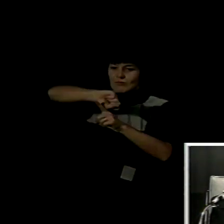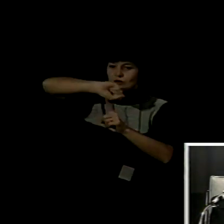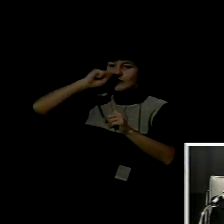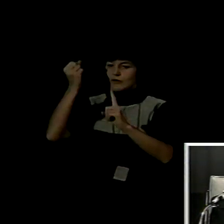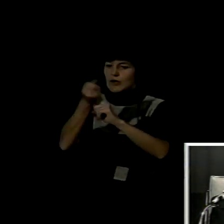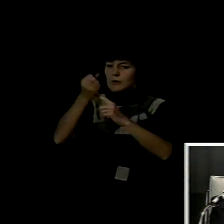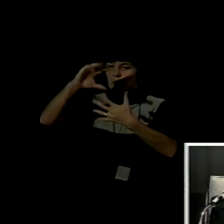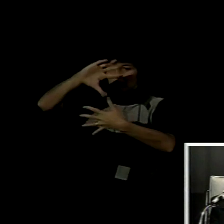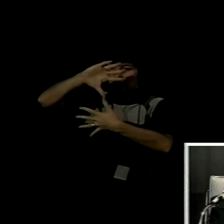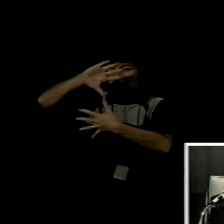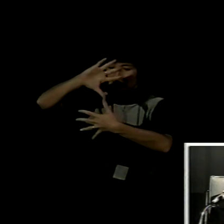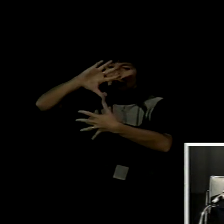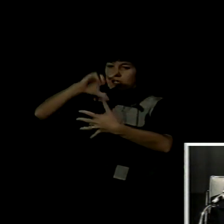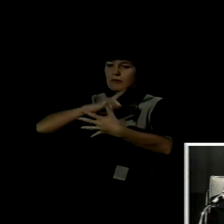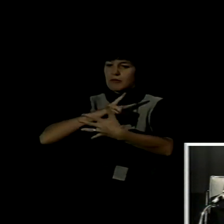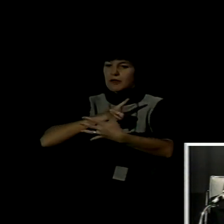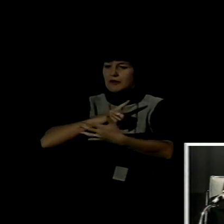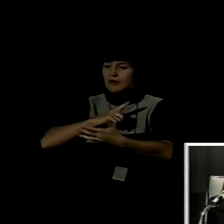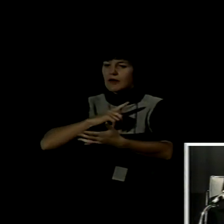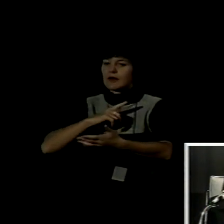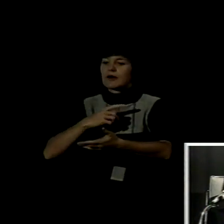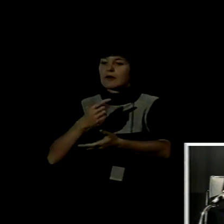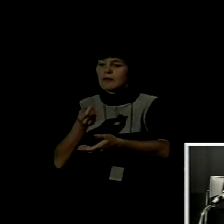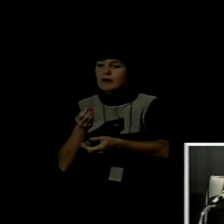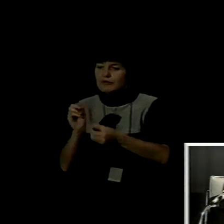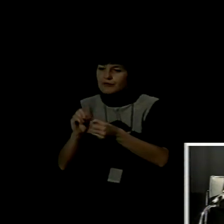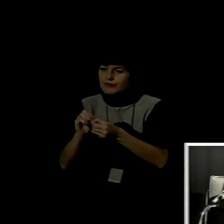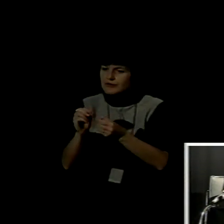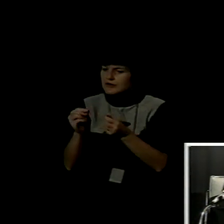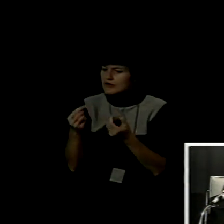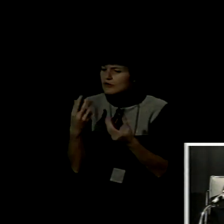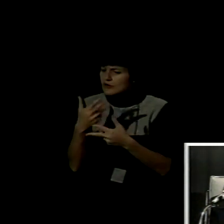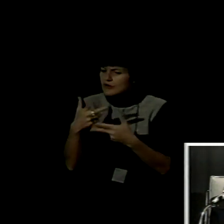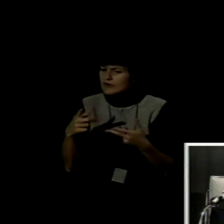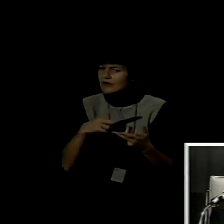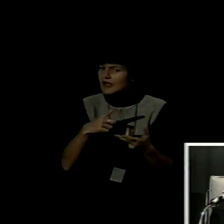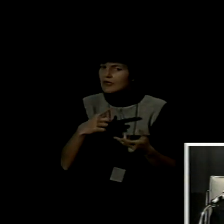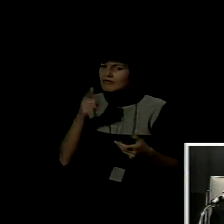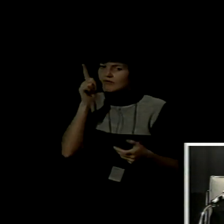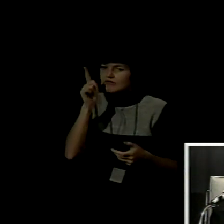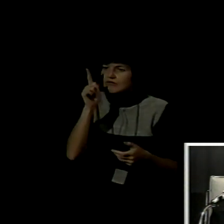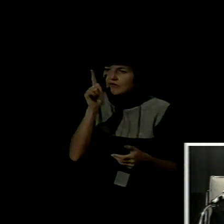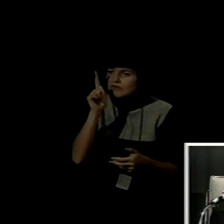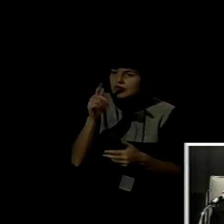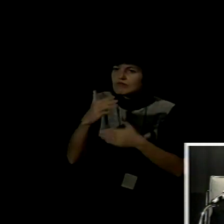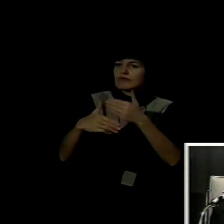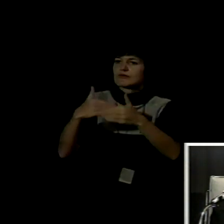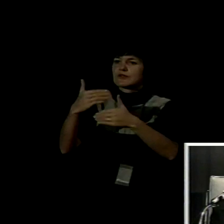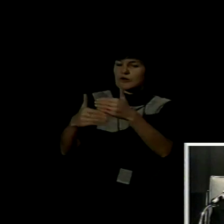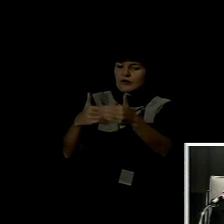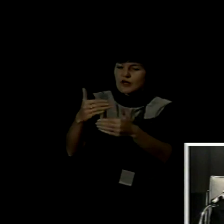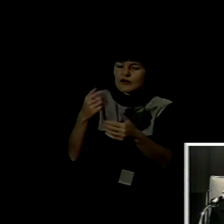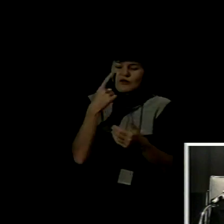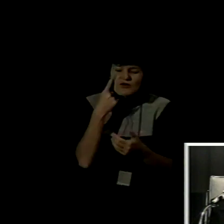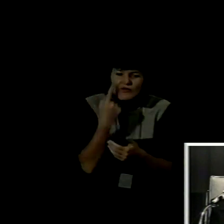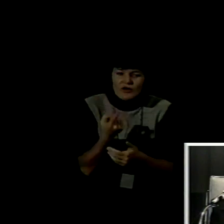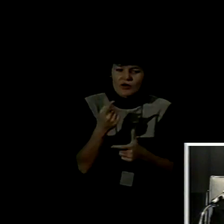que ver con nuestros sucesos con nuestros propios problemas y la búsqueda de las soluciones